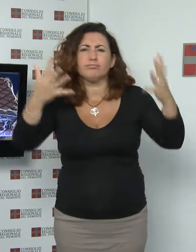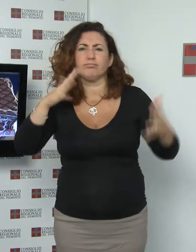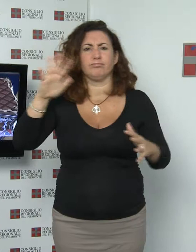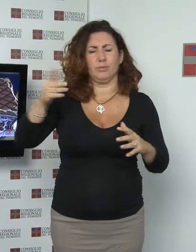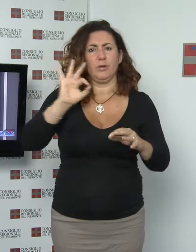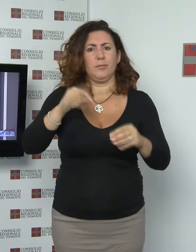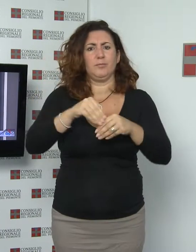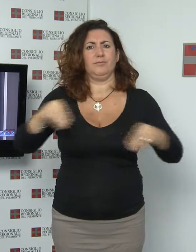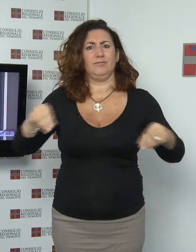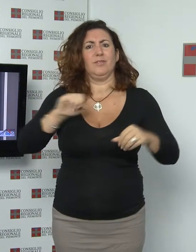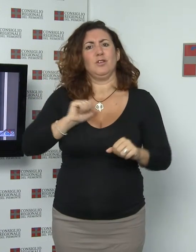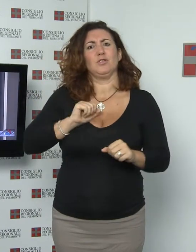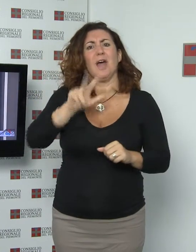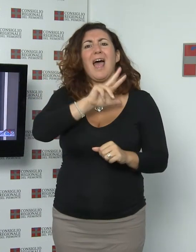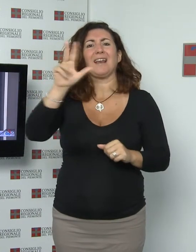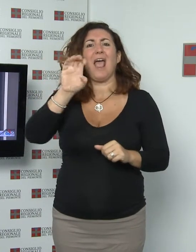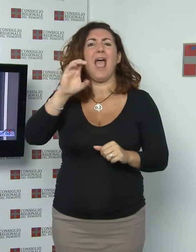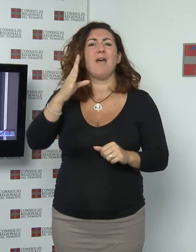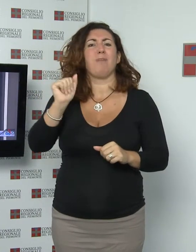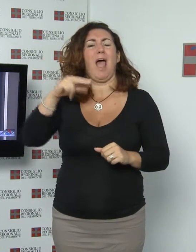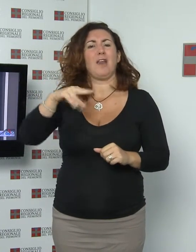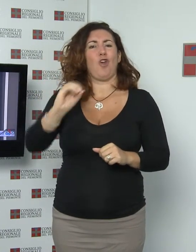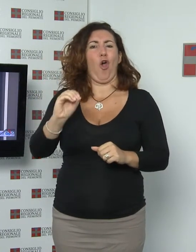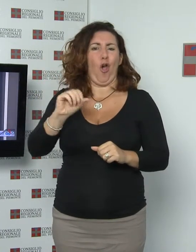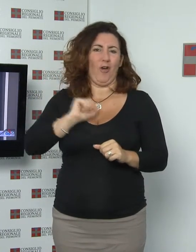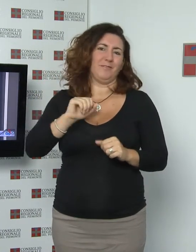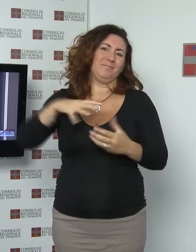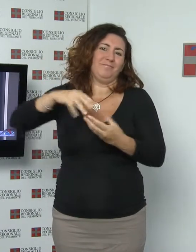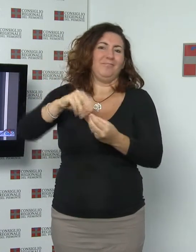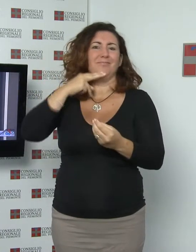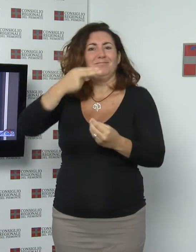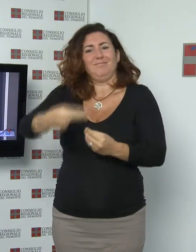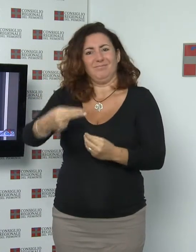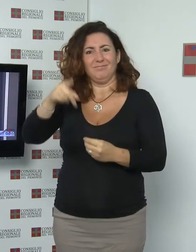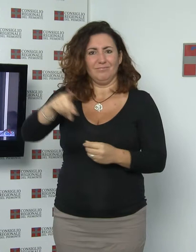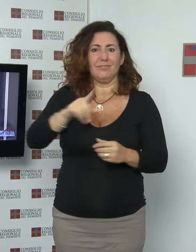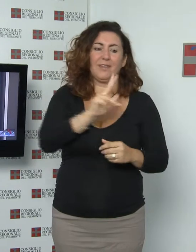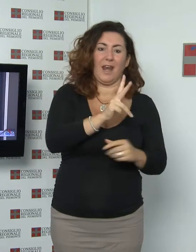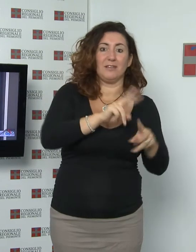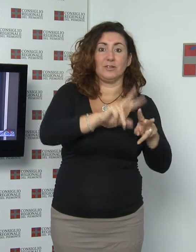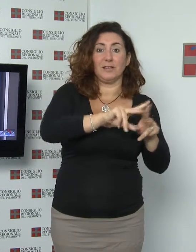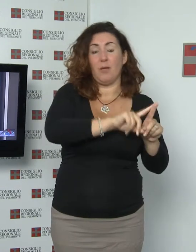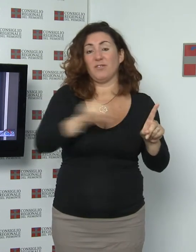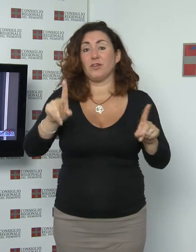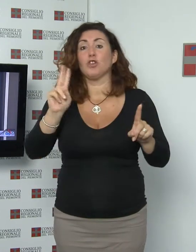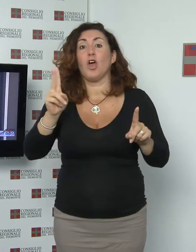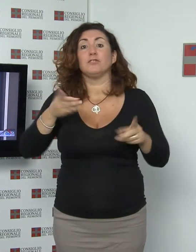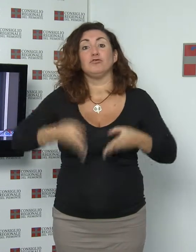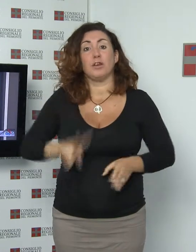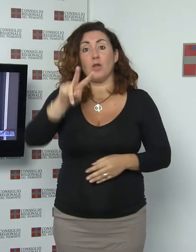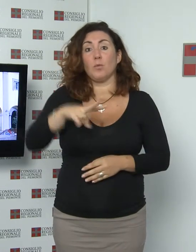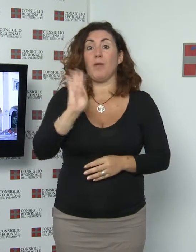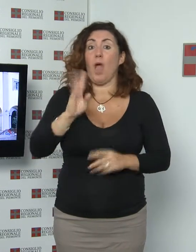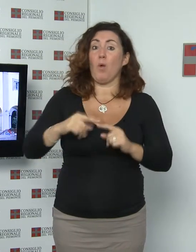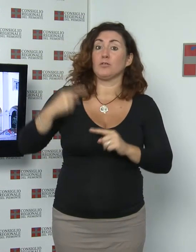degli ebanisti, l'ebanista del re, che la fondazione Accorsi Ometto di Torino allestirà dal 13 settembre al 12 gennaio 2014